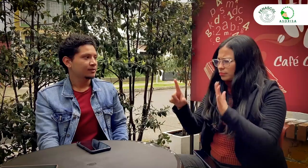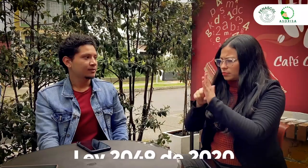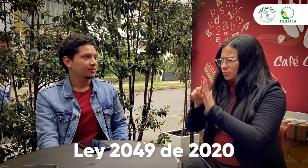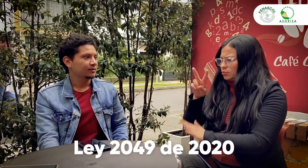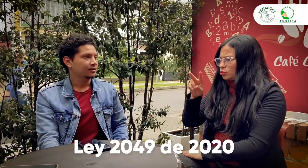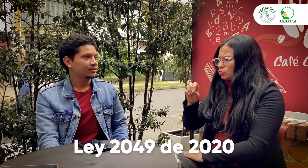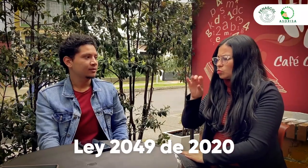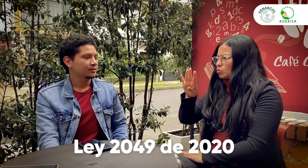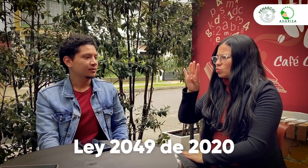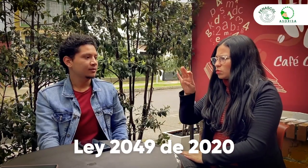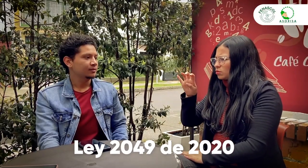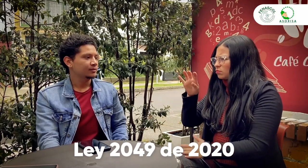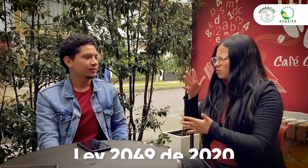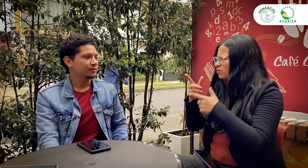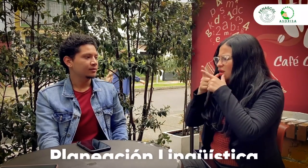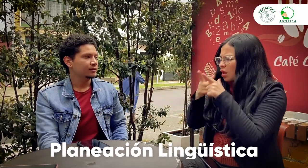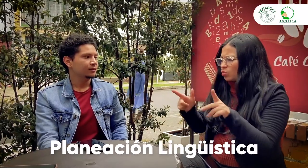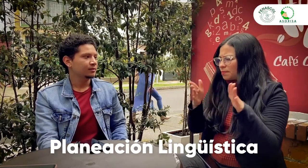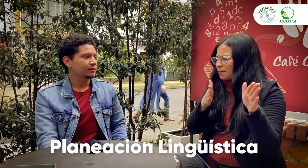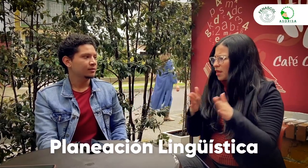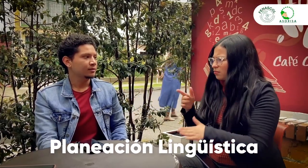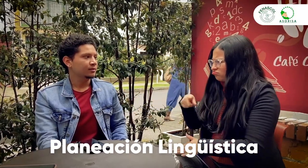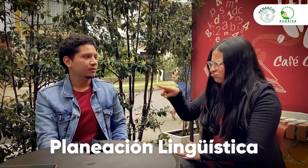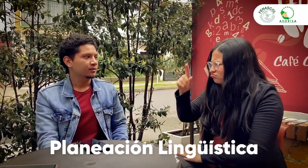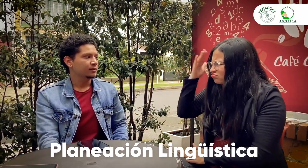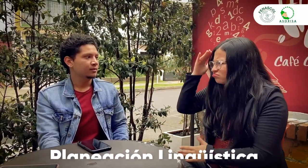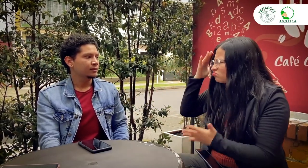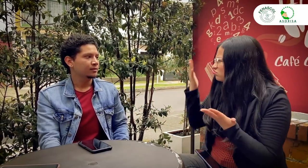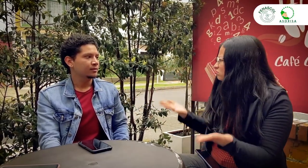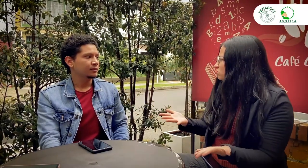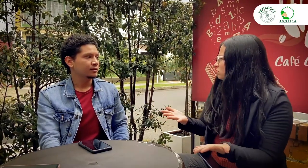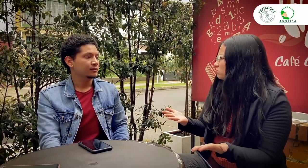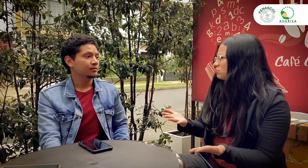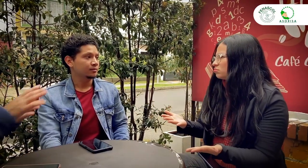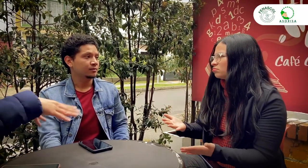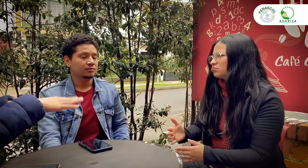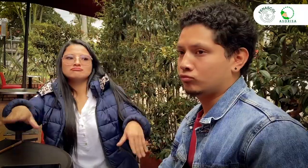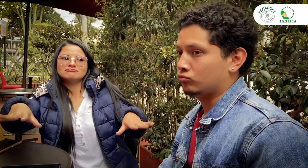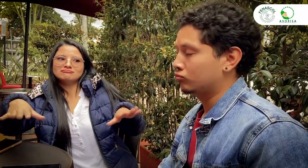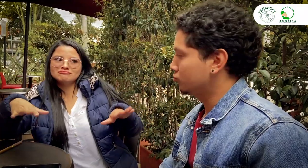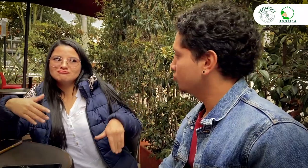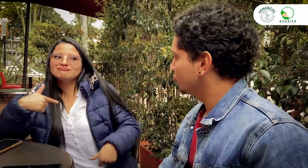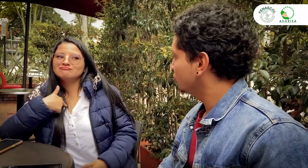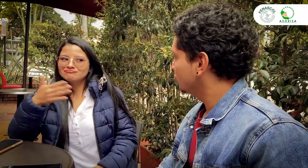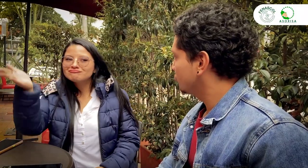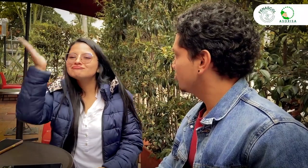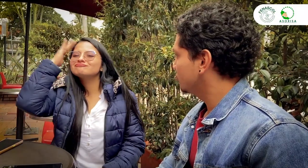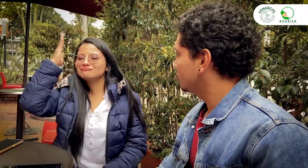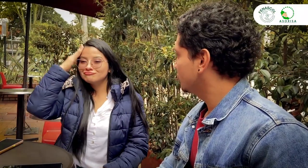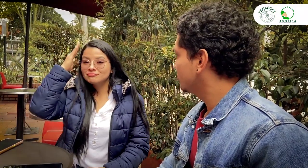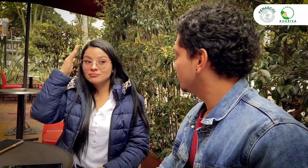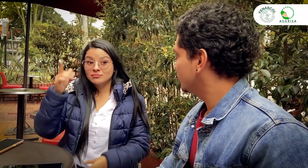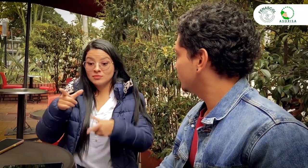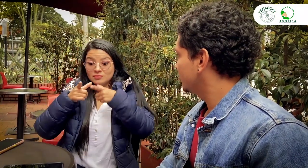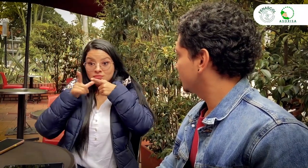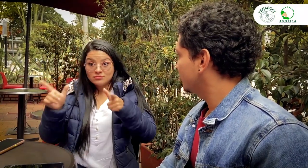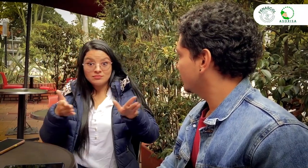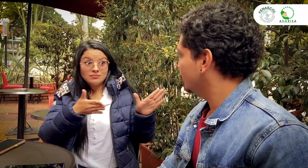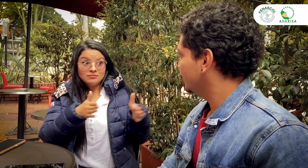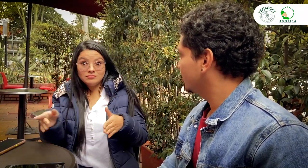¿Saben de la ley 2049 sobre planeación lingüística? ¡Ay sí! Miren, yo sé. Eso de